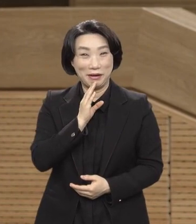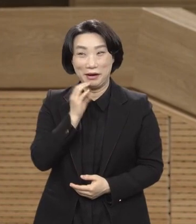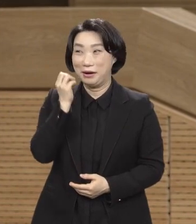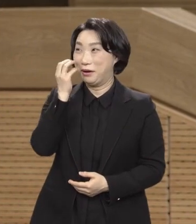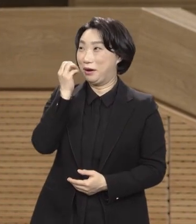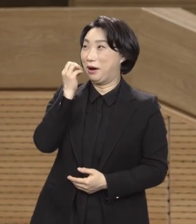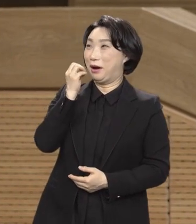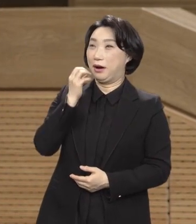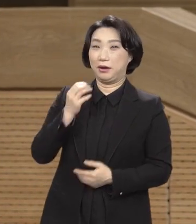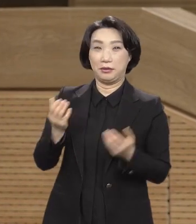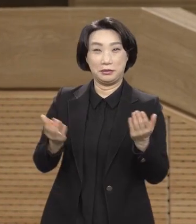안 되는 일이야 진짜